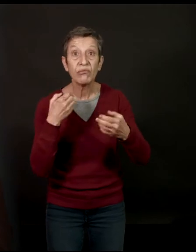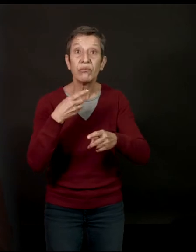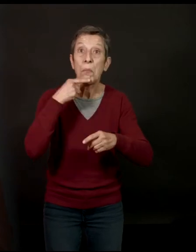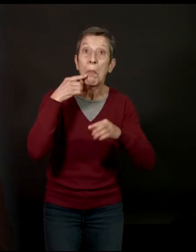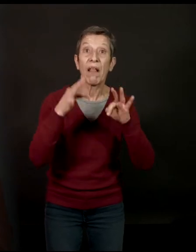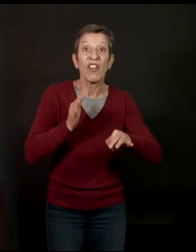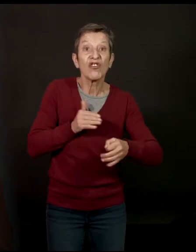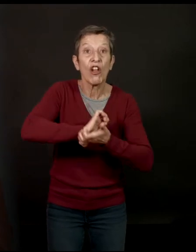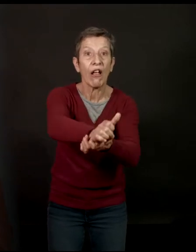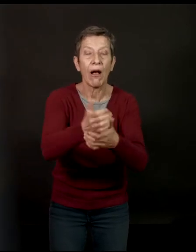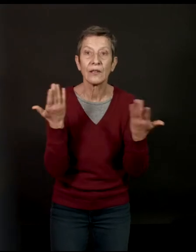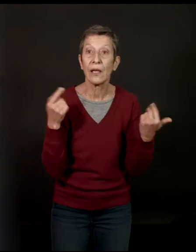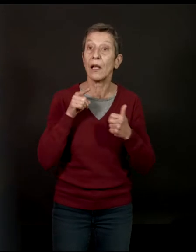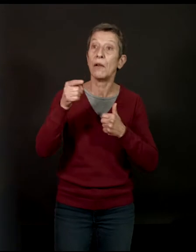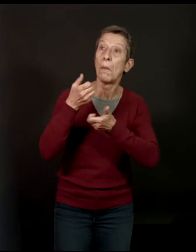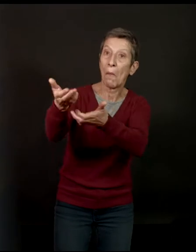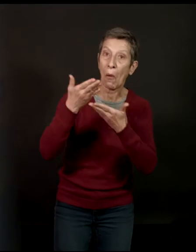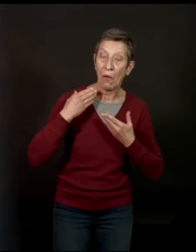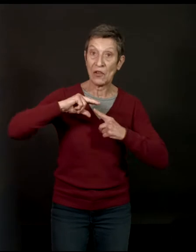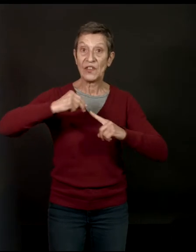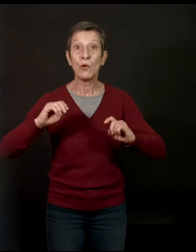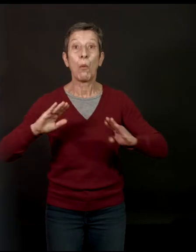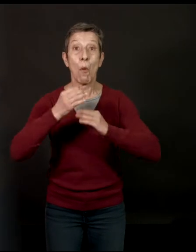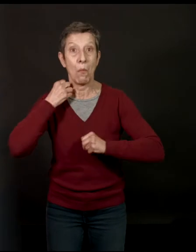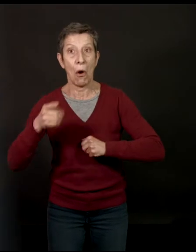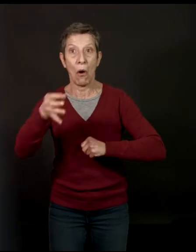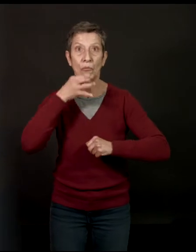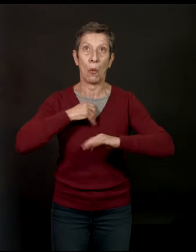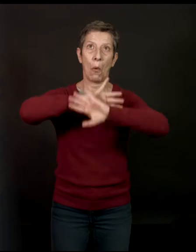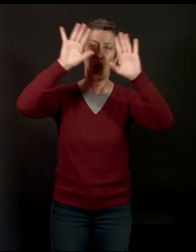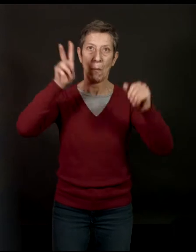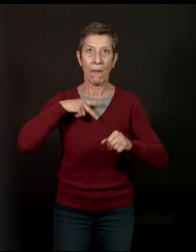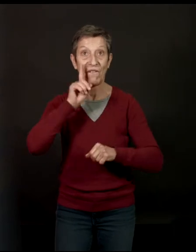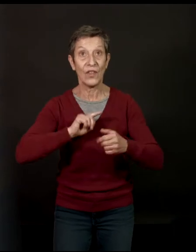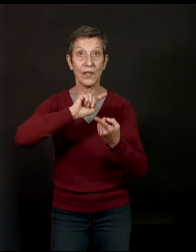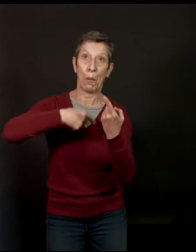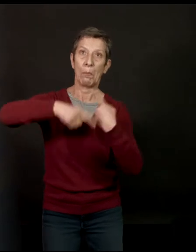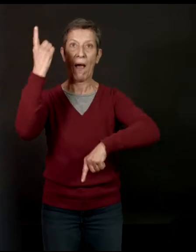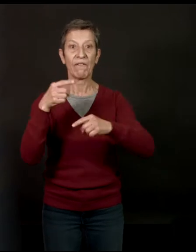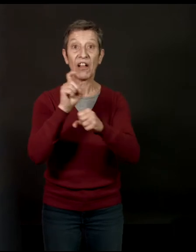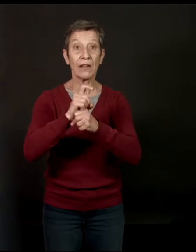lui, il m'avait offert un Montblanc, il s'était dit « ça y est, elle va être critique littéraire ». Et boum, voilà, qu'elle nous fait les meurtres.